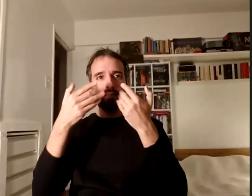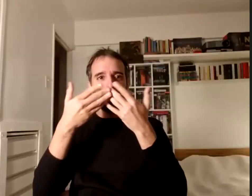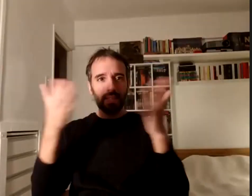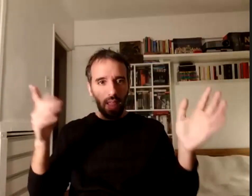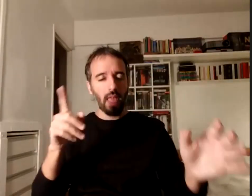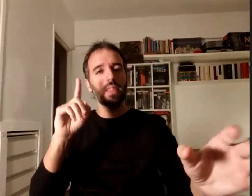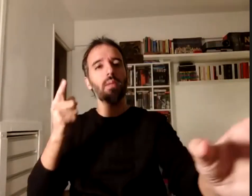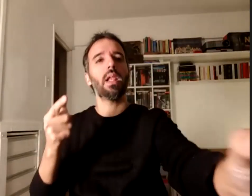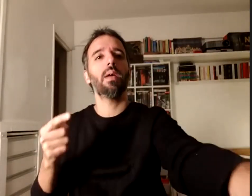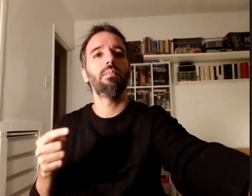otros